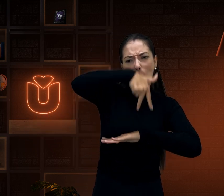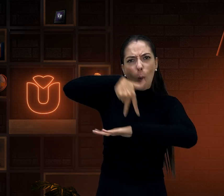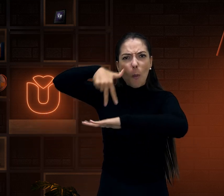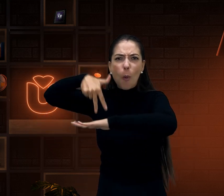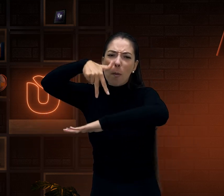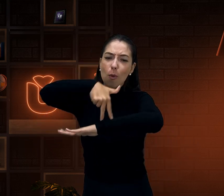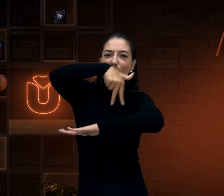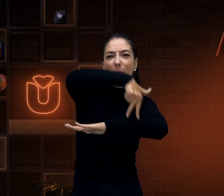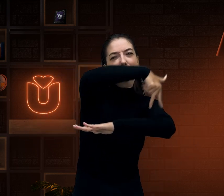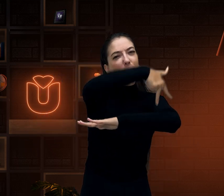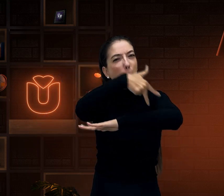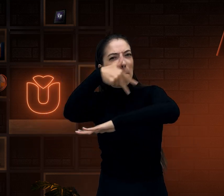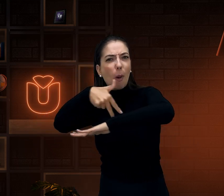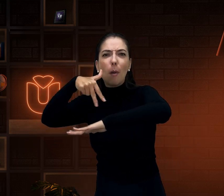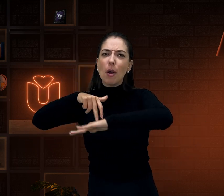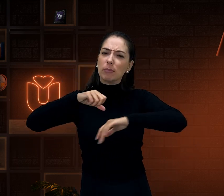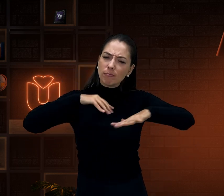movimento que se movimente no palco.